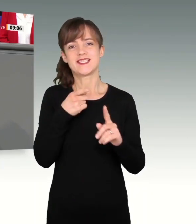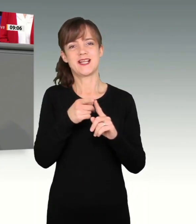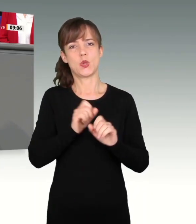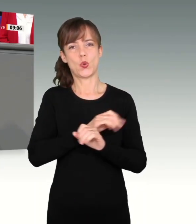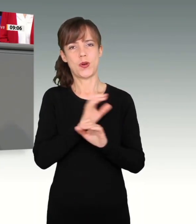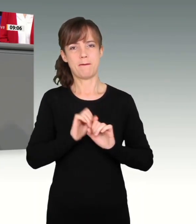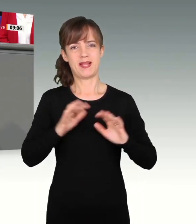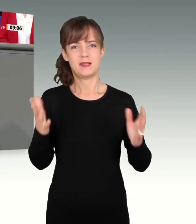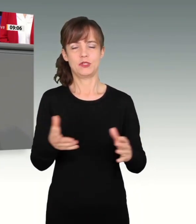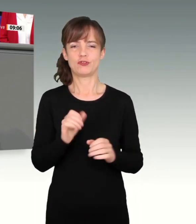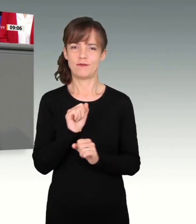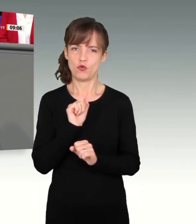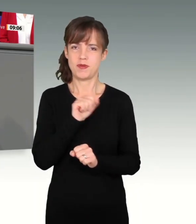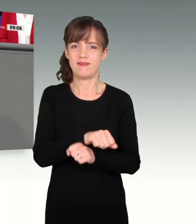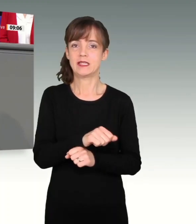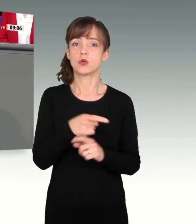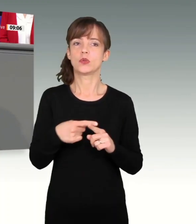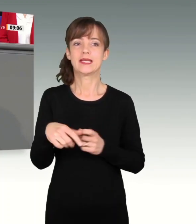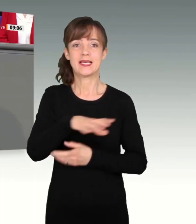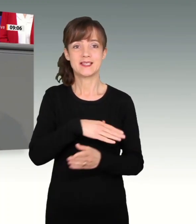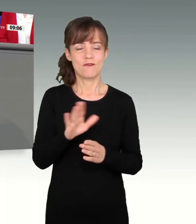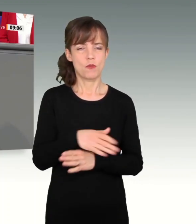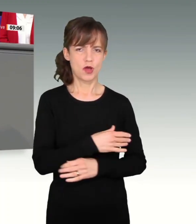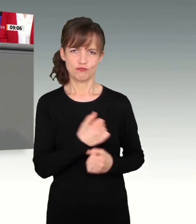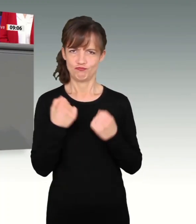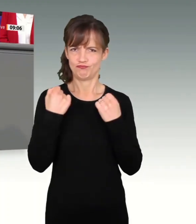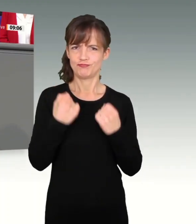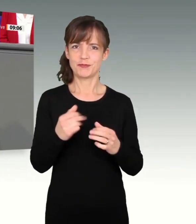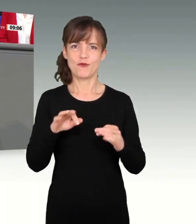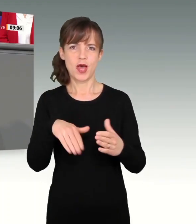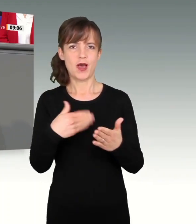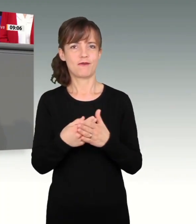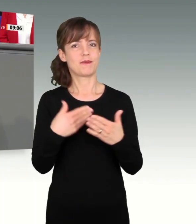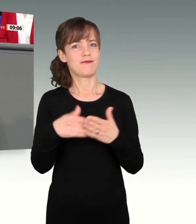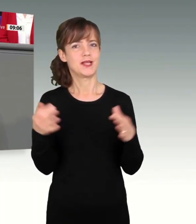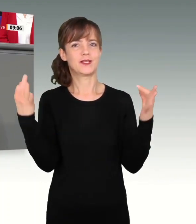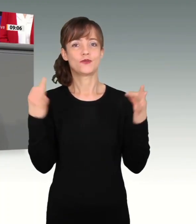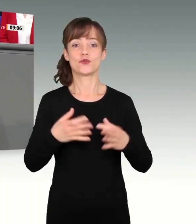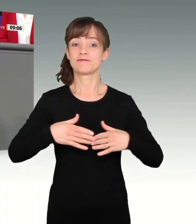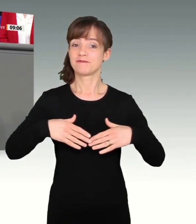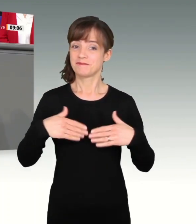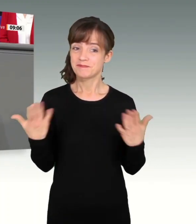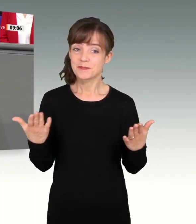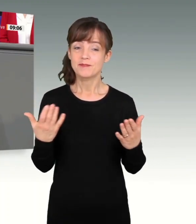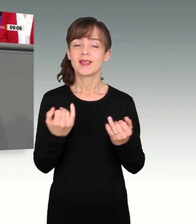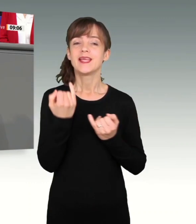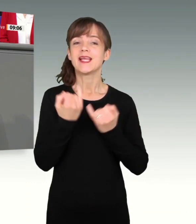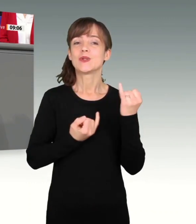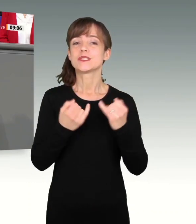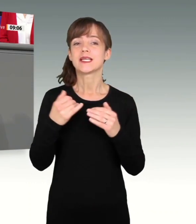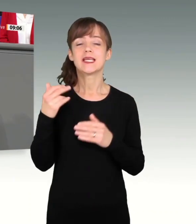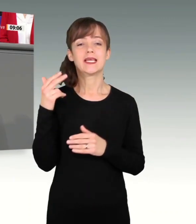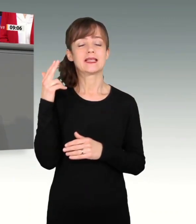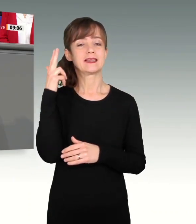aus der Krise herauszukommen, für unsere Aufgabe, die Transformation einer der größten Industrienationen